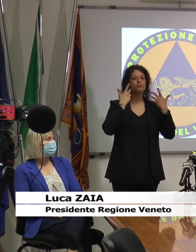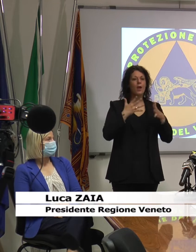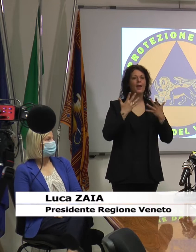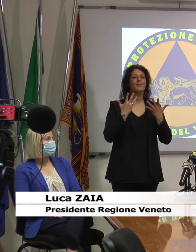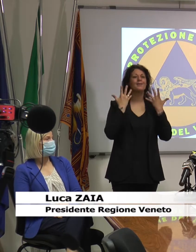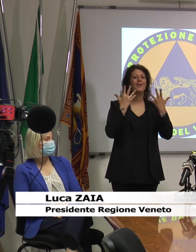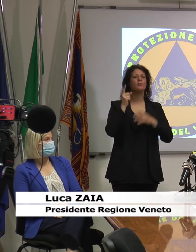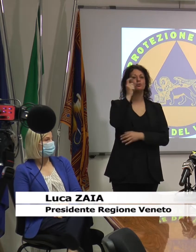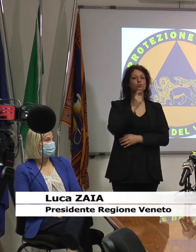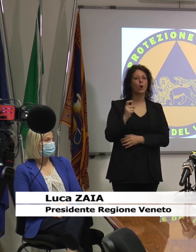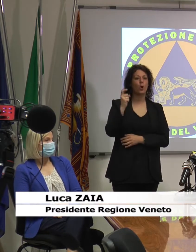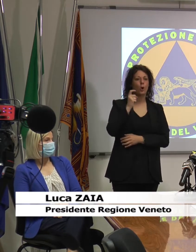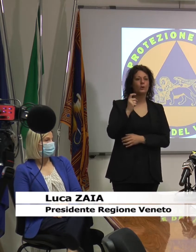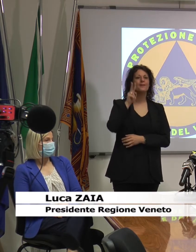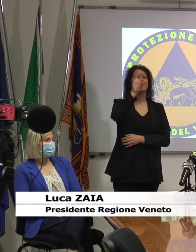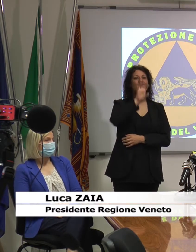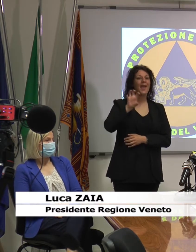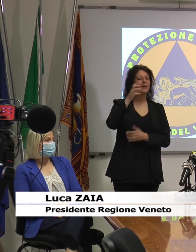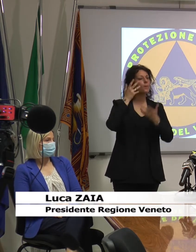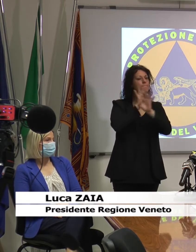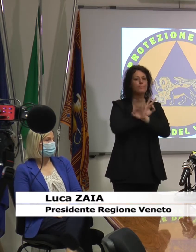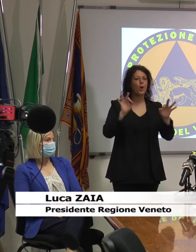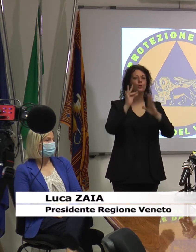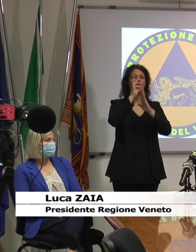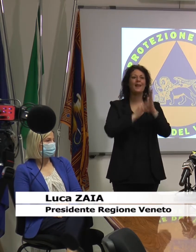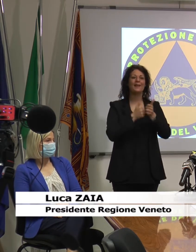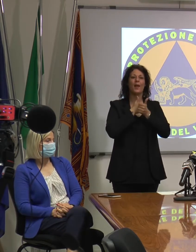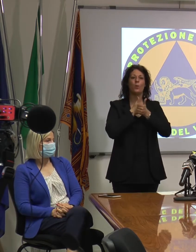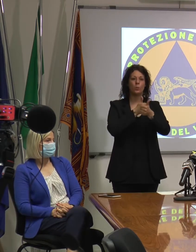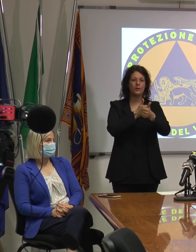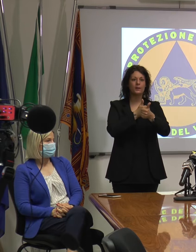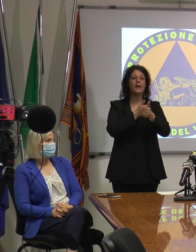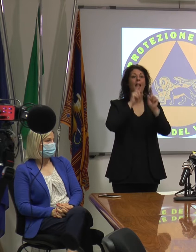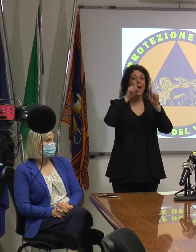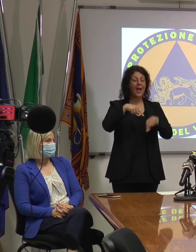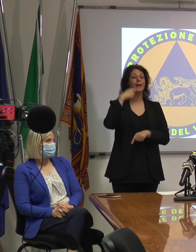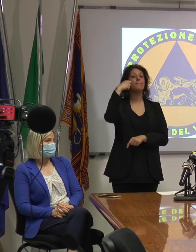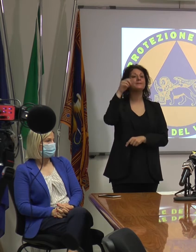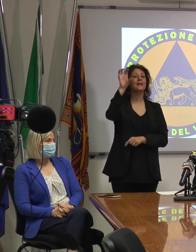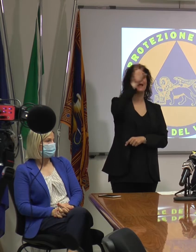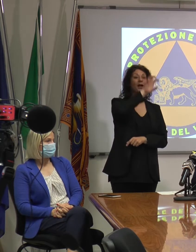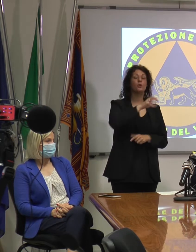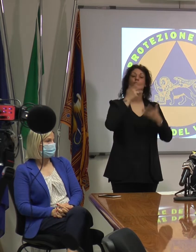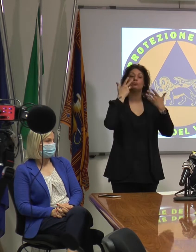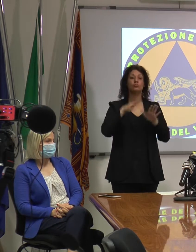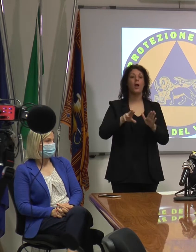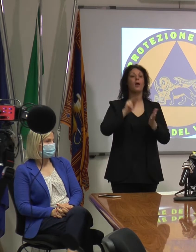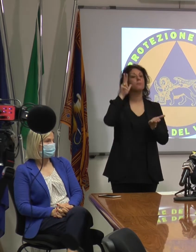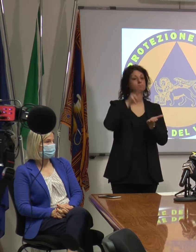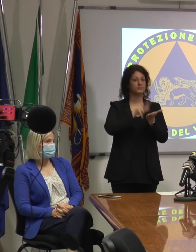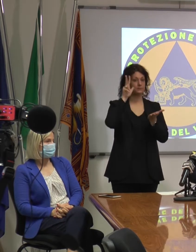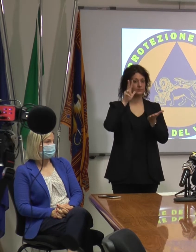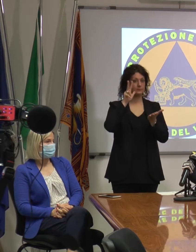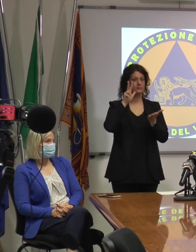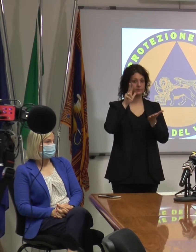richiesta del Veneto, sono state approvate le linee guida a livello nazionale. I miei colleghi le hanno votate un'animità, sia noi che abbiamo portato in eredità.